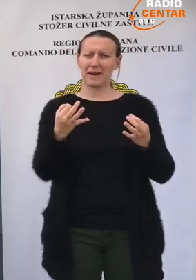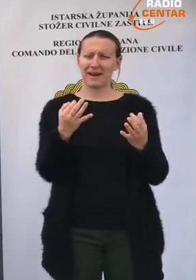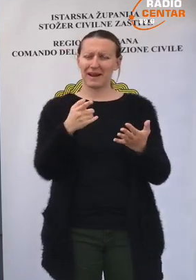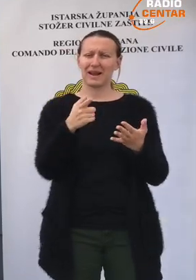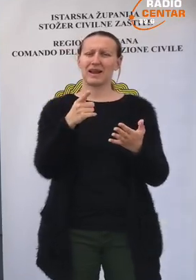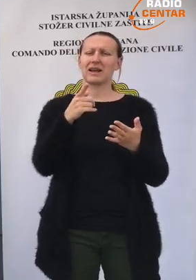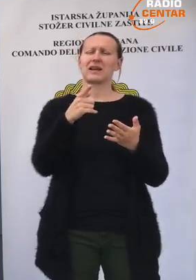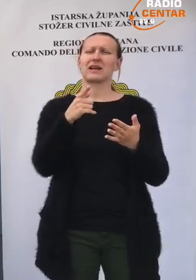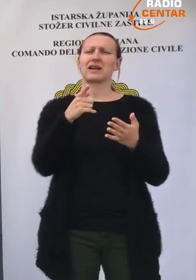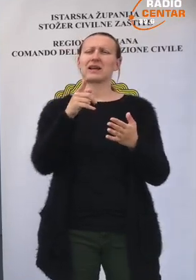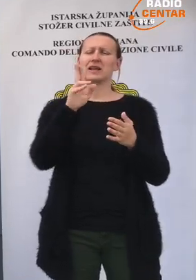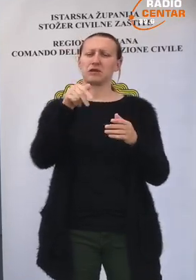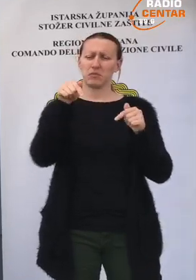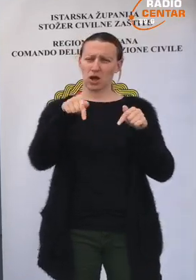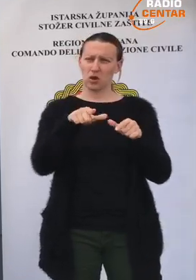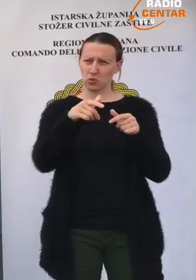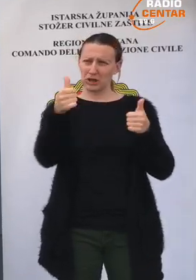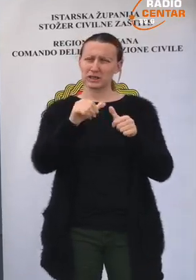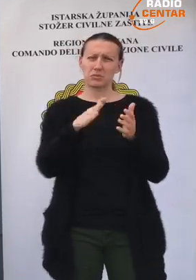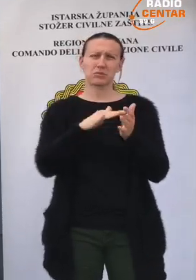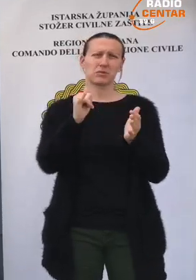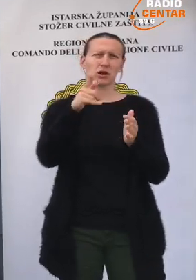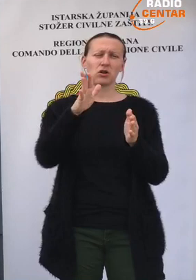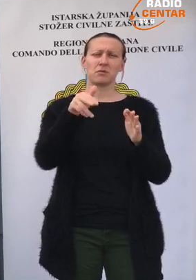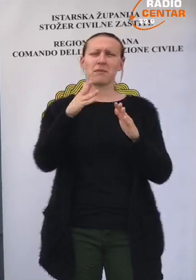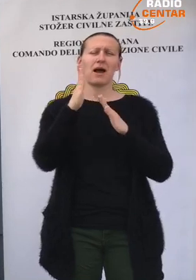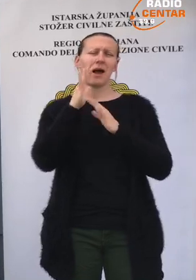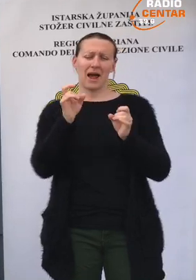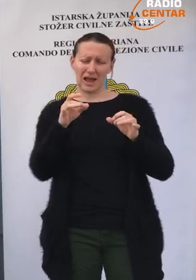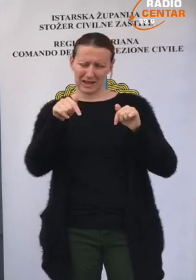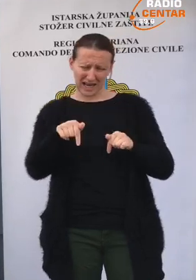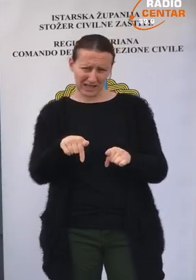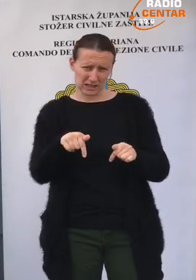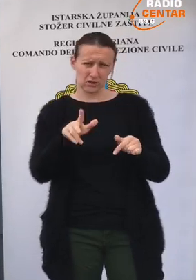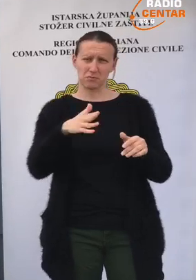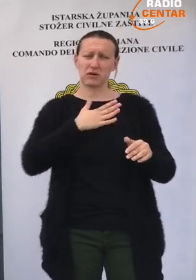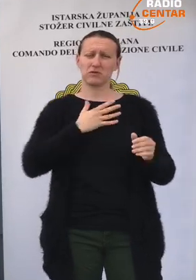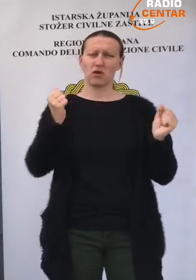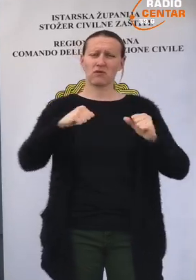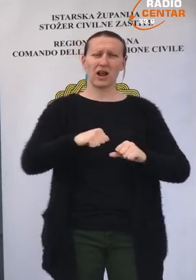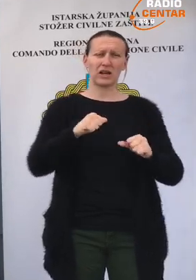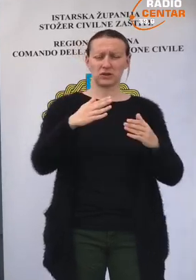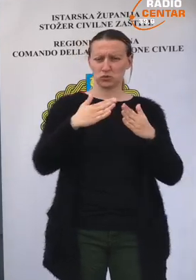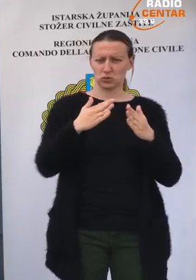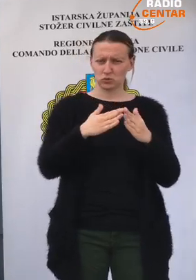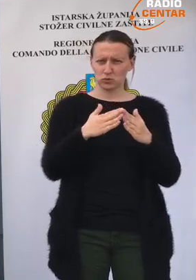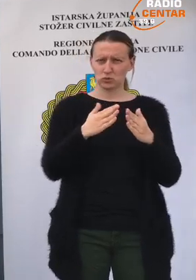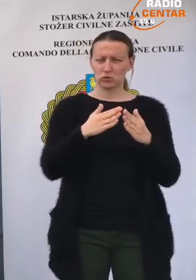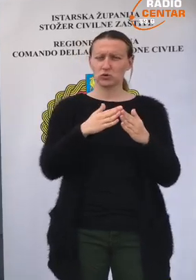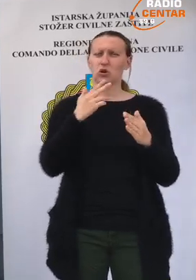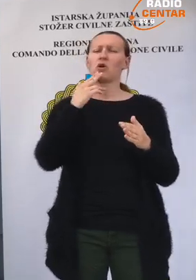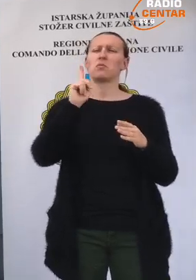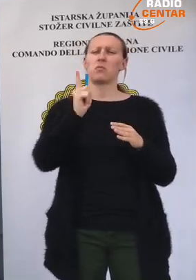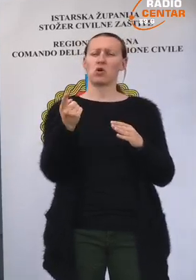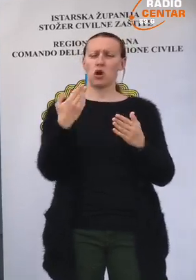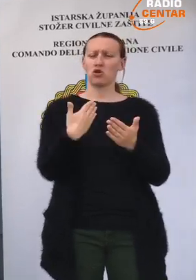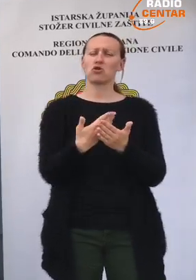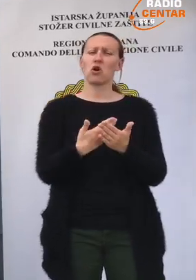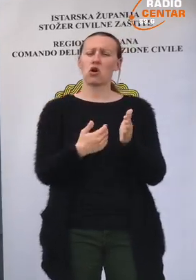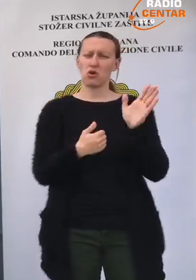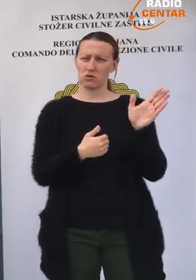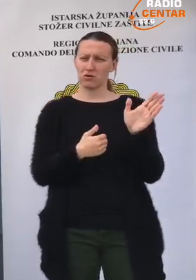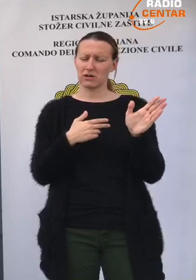neki način određeni status u Istriji. Da li je to boravište, imaju vlasnici, nekretnine, znači koji moraju